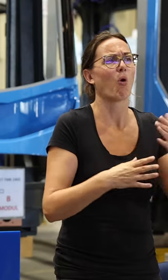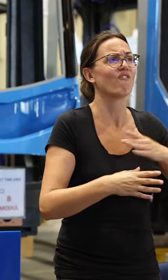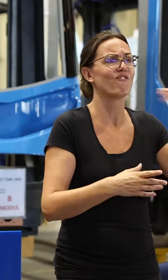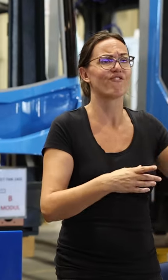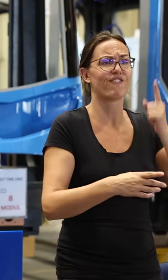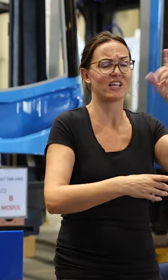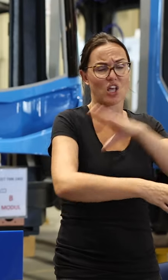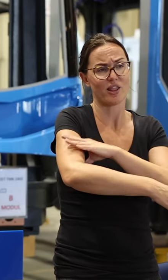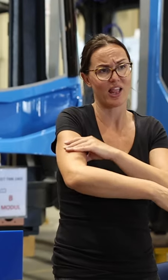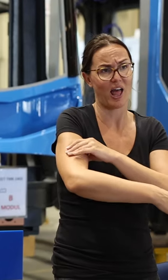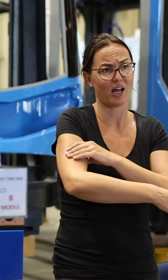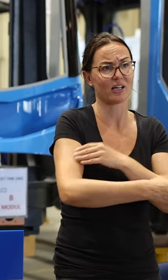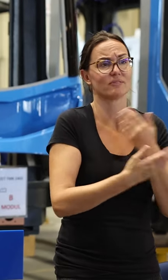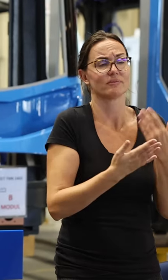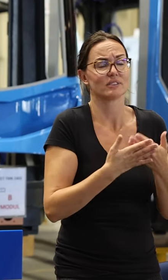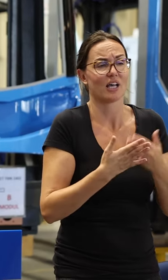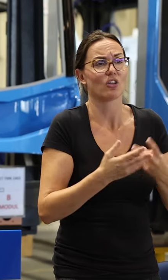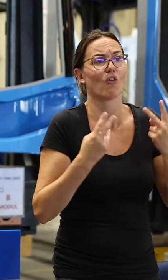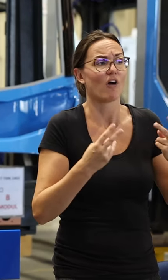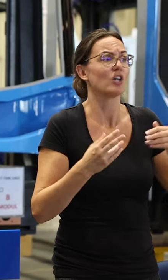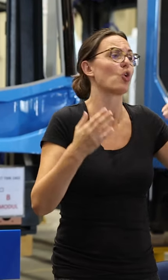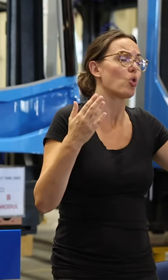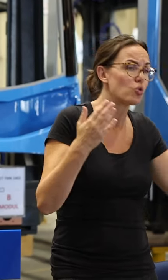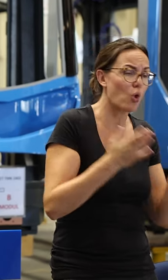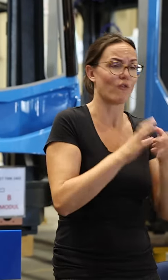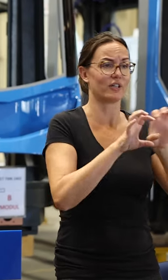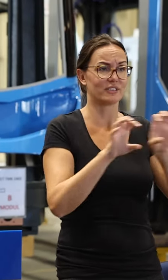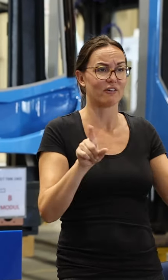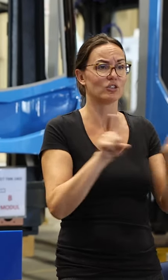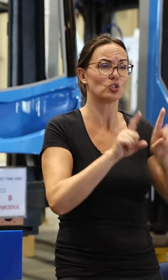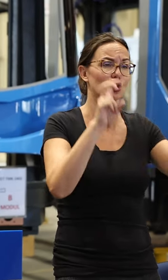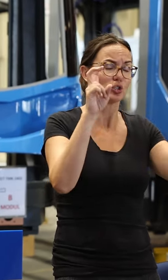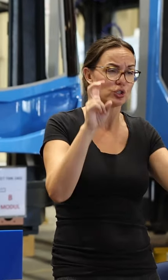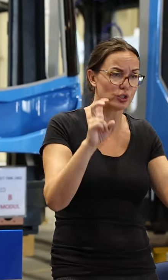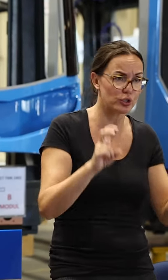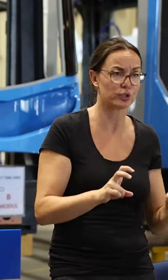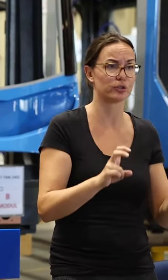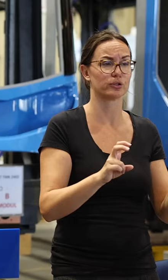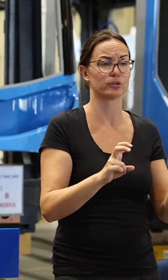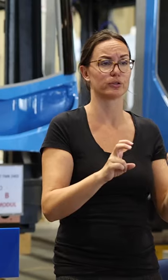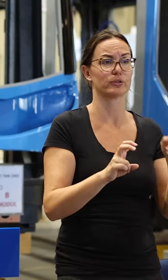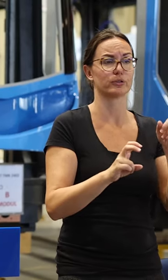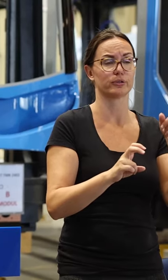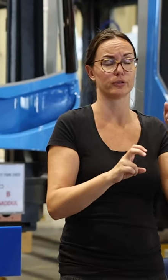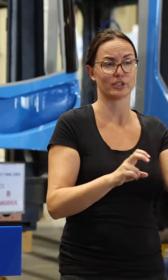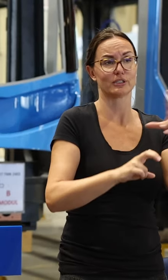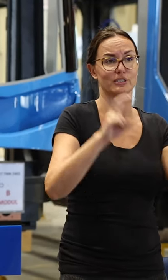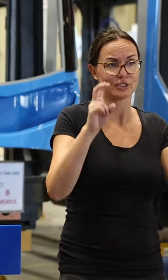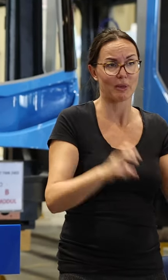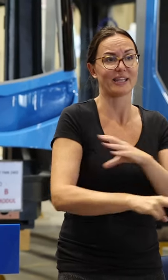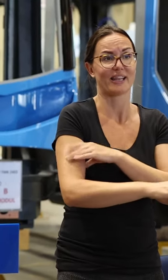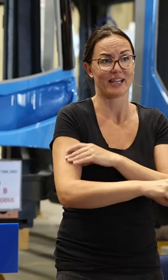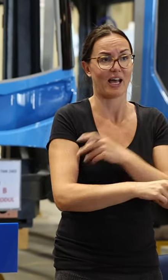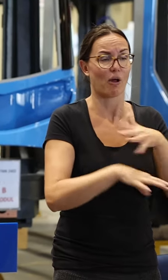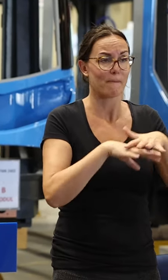tlakove i zato je bitno ne samo obnoviti vodovodne cijevi, nego smanjiti različitim sustavima vodosprema i tako dalje, smanjiti tlakove